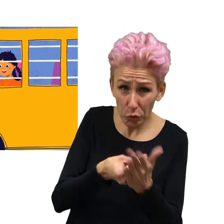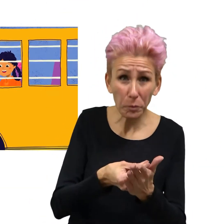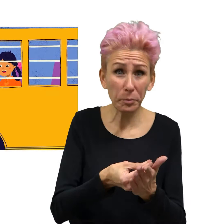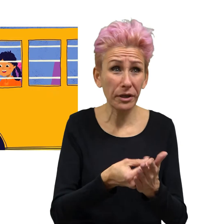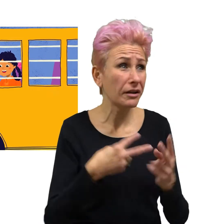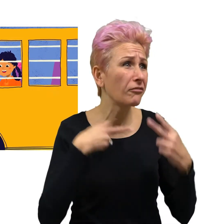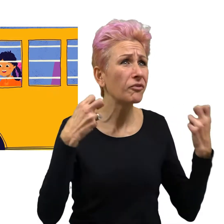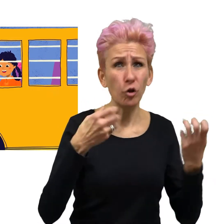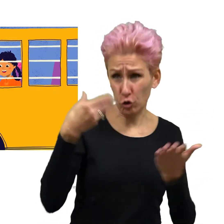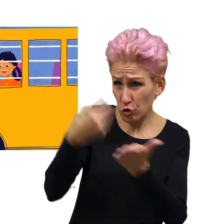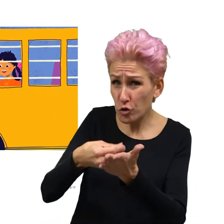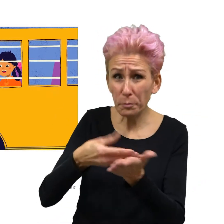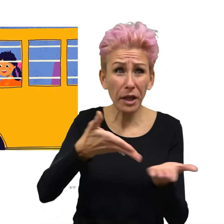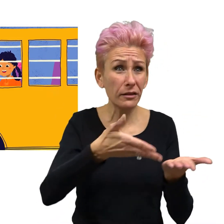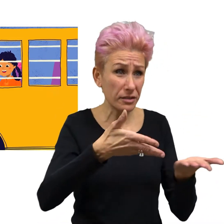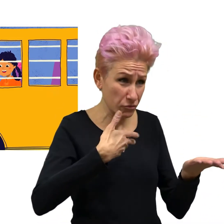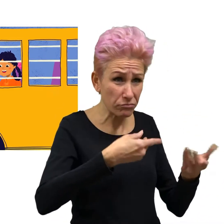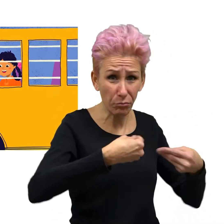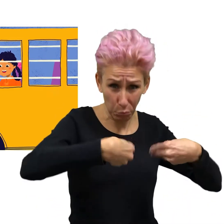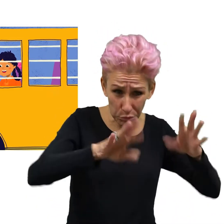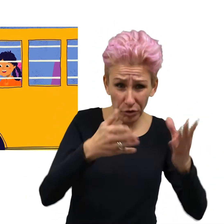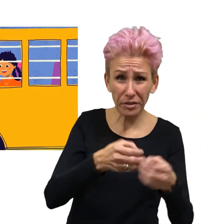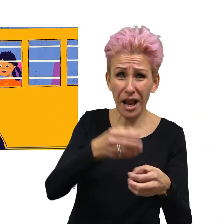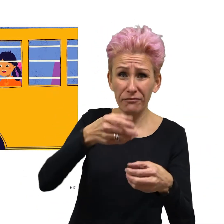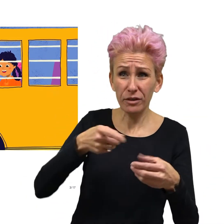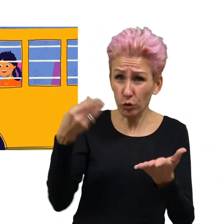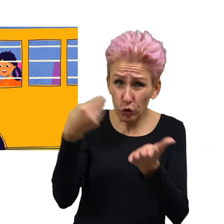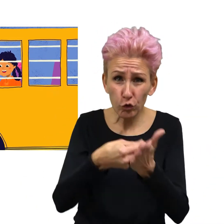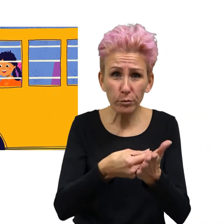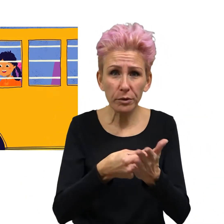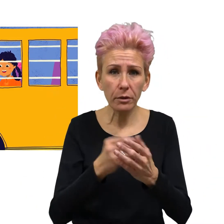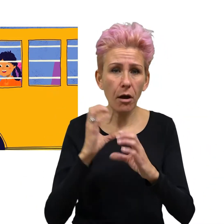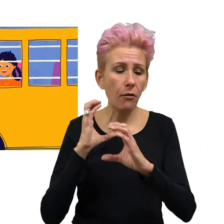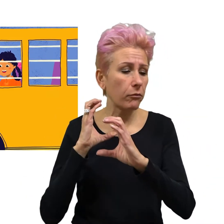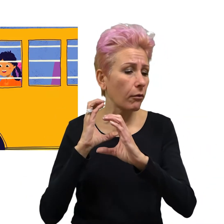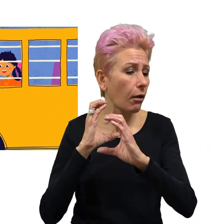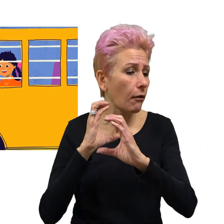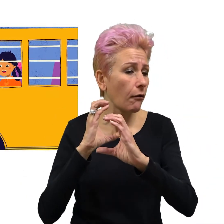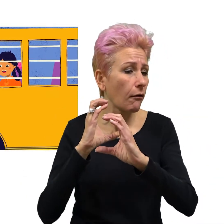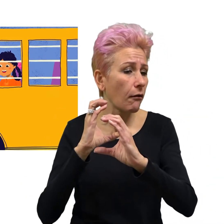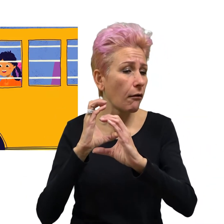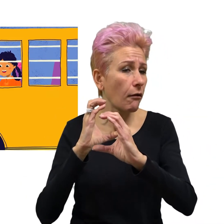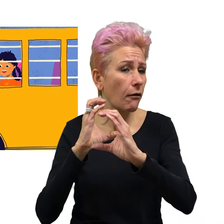Купете си машинка, провикал се той. Автобусът бавно го подминал.